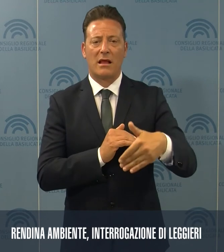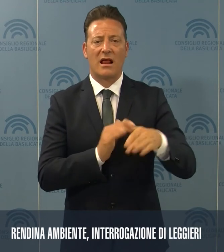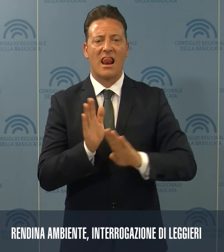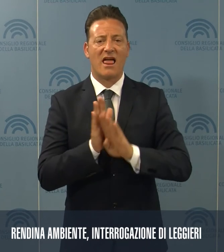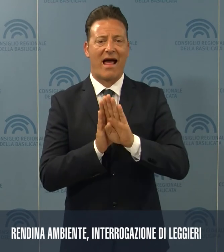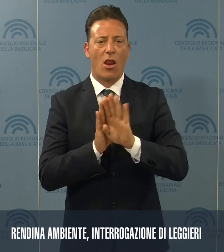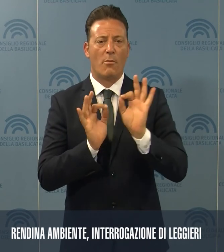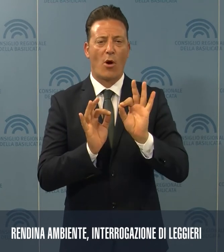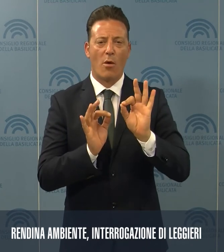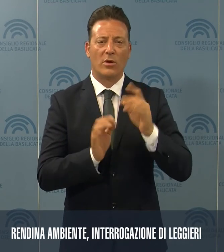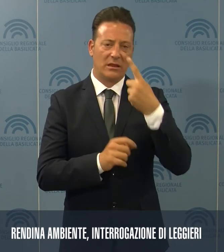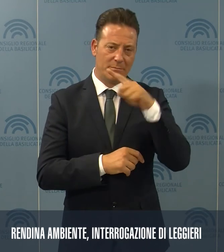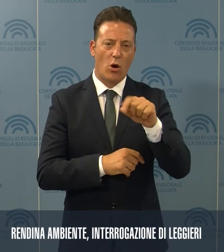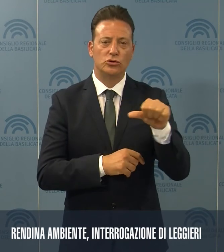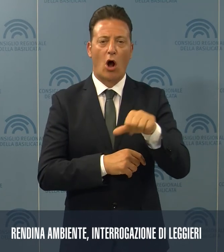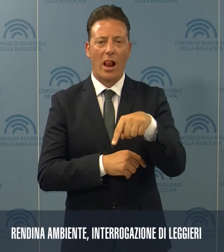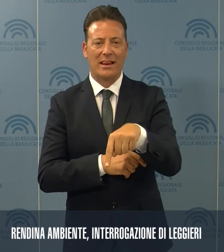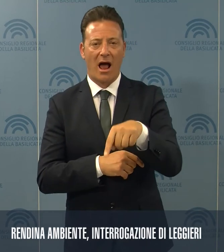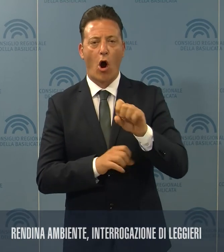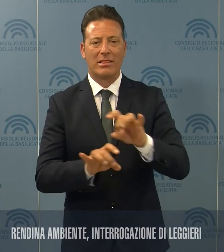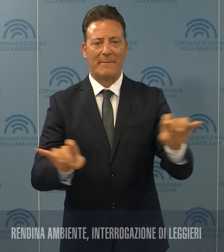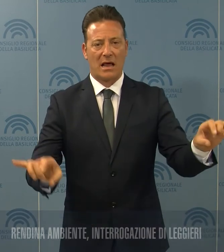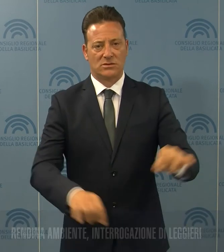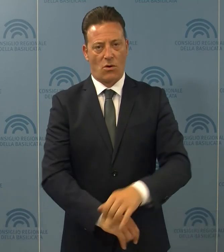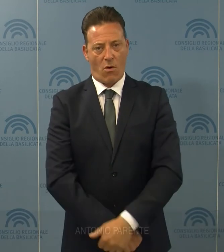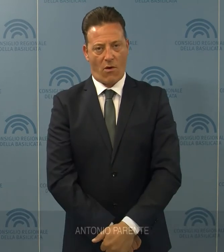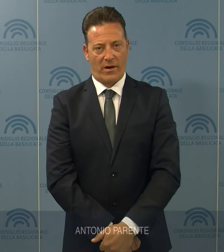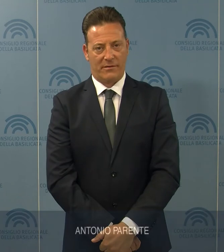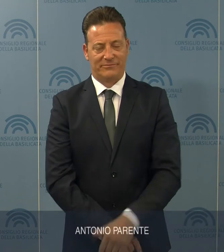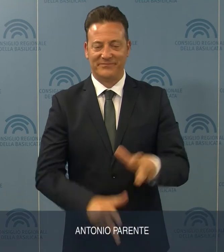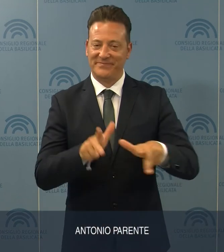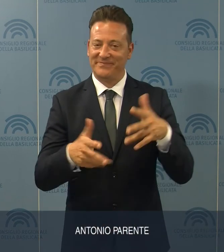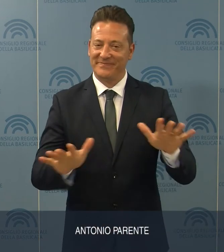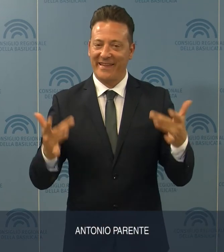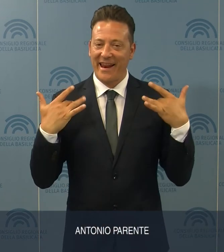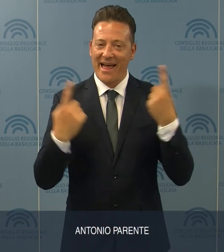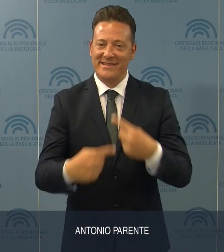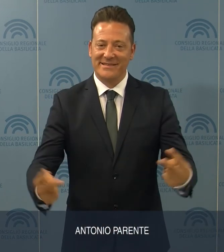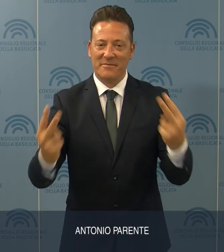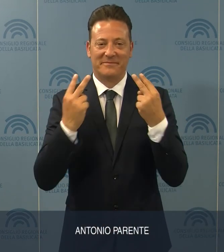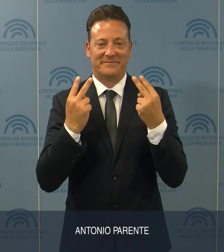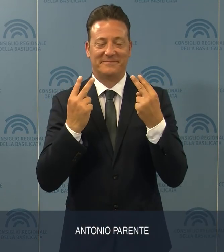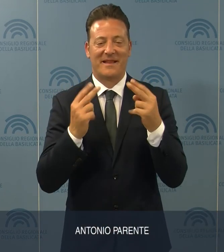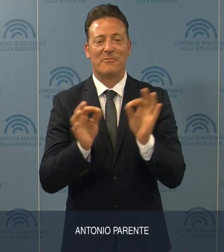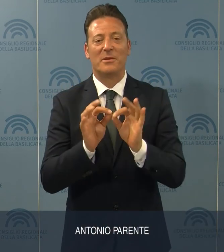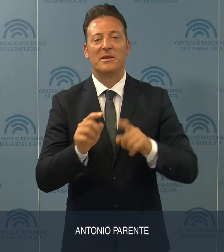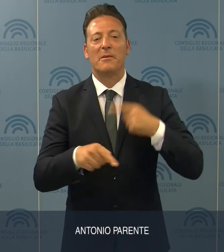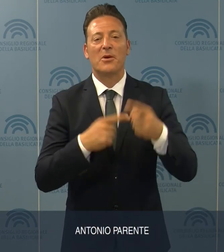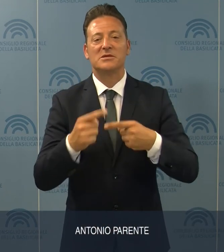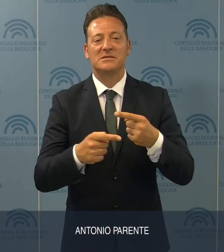concentrazioni di soglia di contaminazione. È tutto, grazie per l'attenzione prestata, l'appuntamento e per